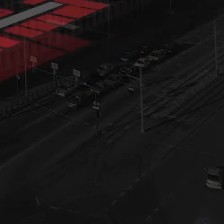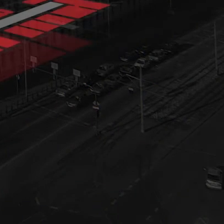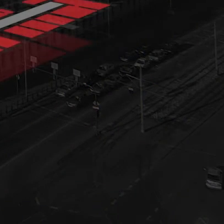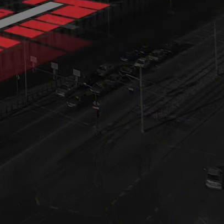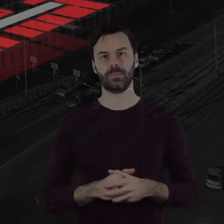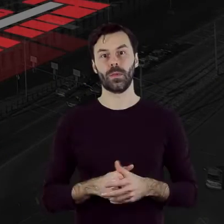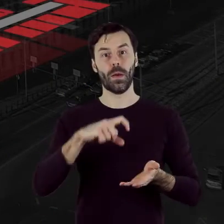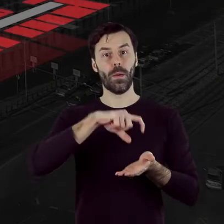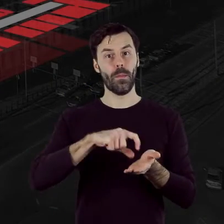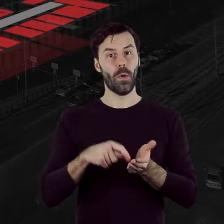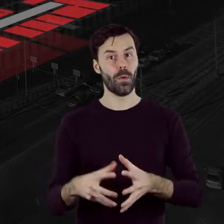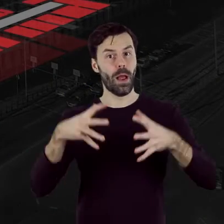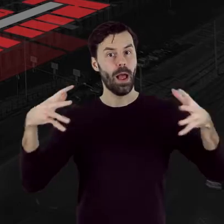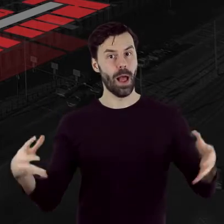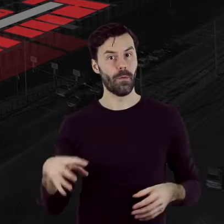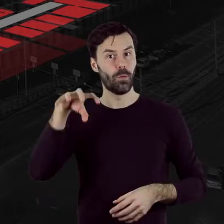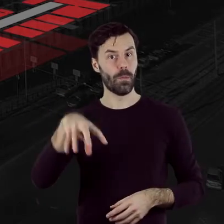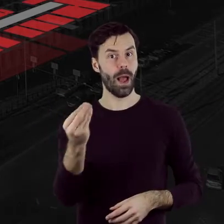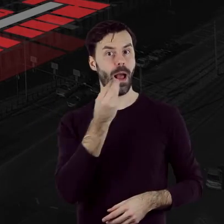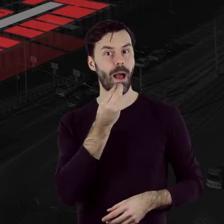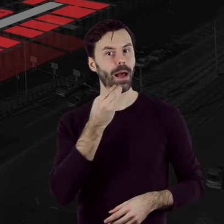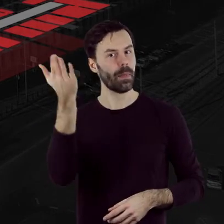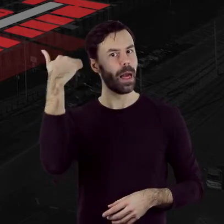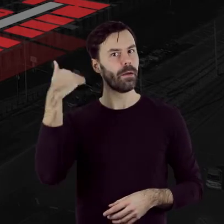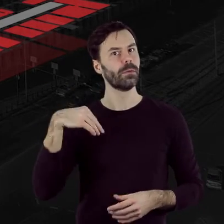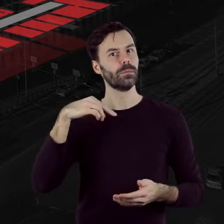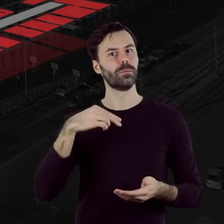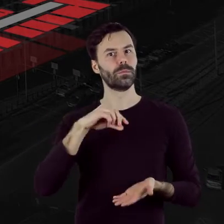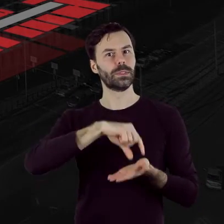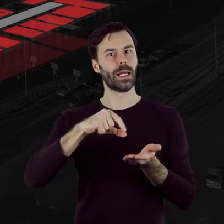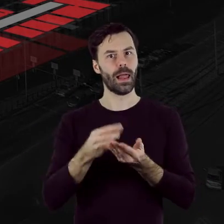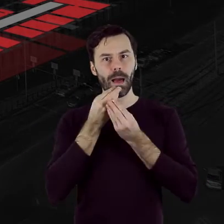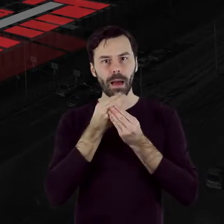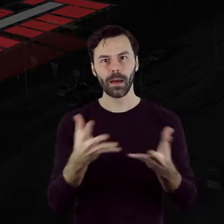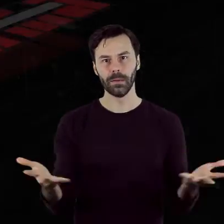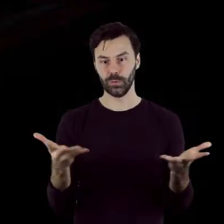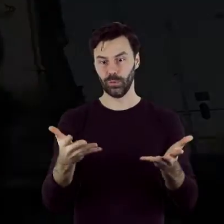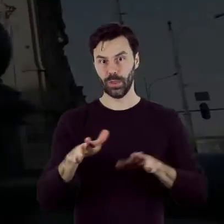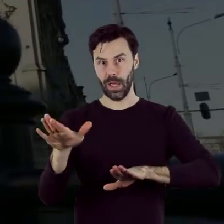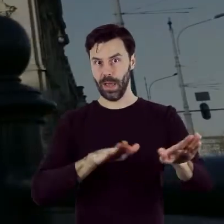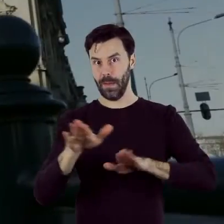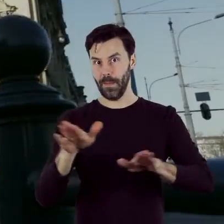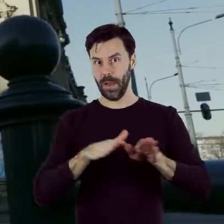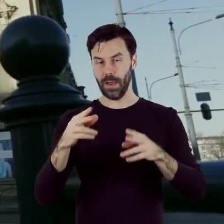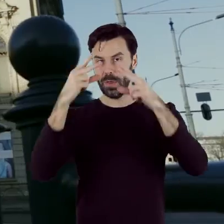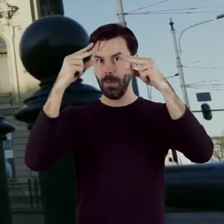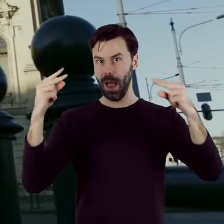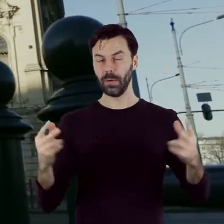Duża jadalnia, czyli dawna sala bankietowa, usytuowana jest w najbardziej reprezentacyjnej części pałacu,